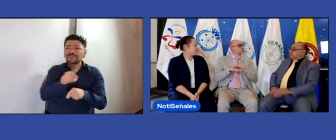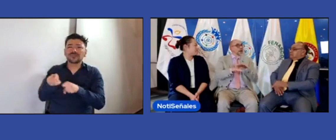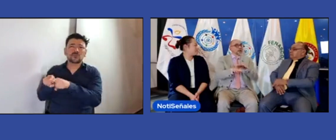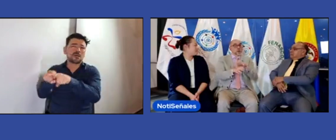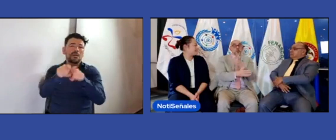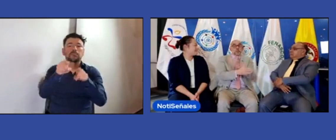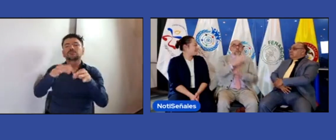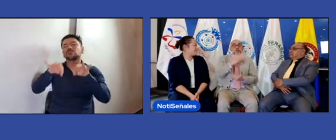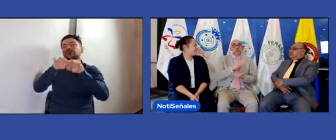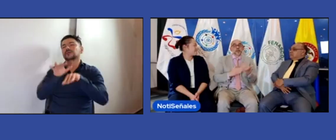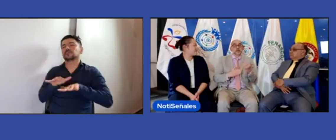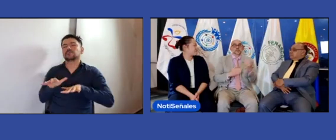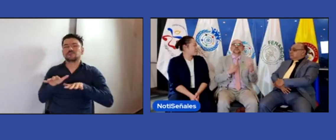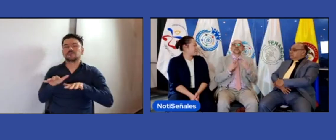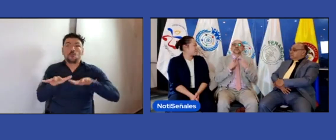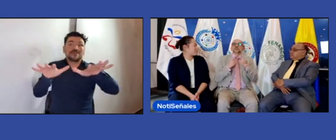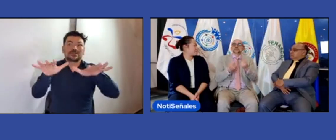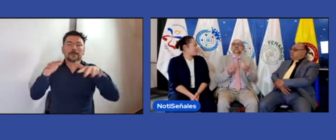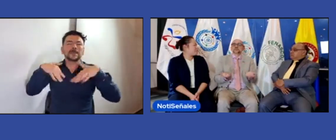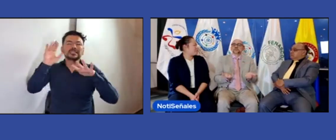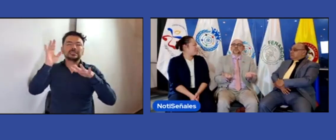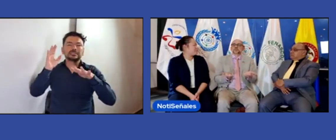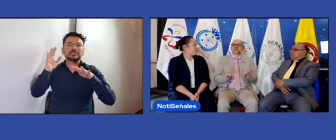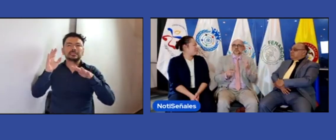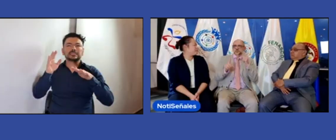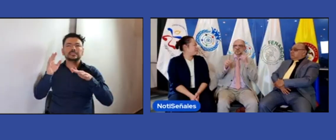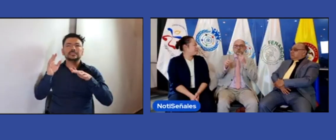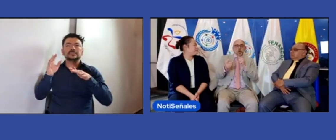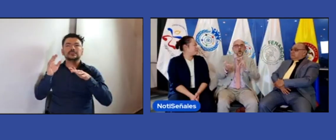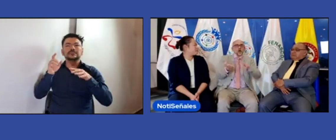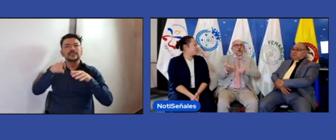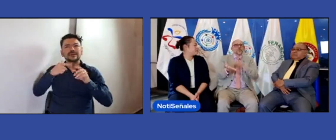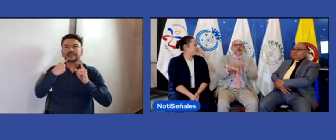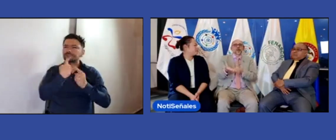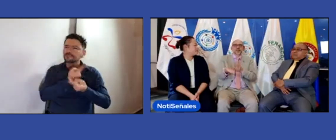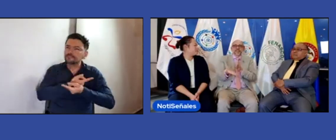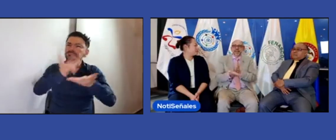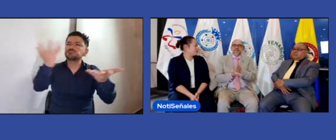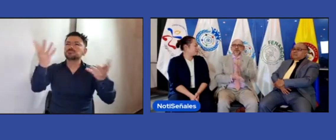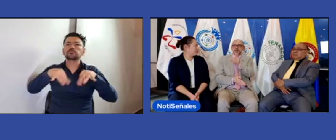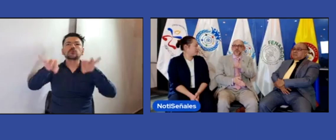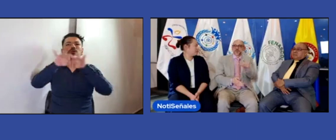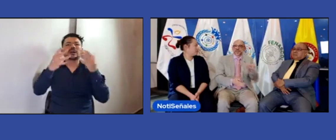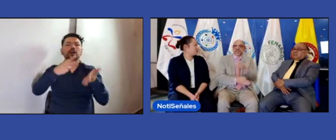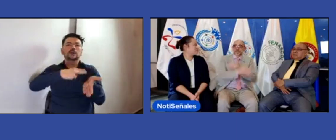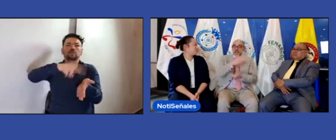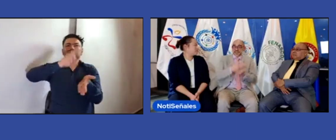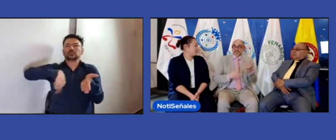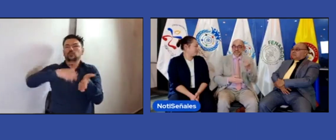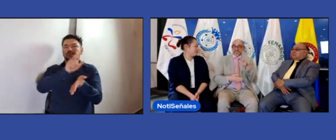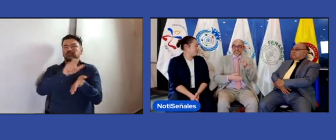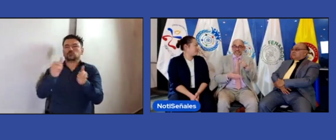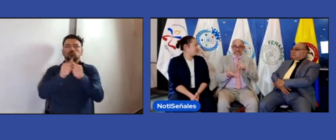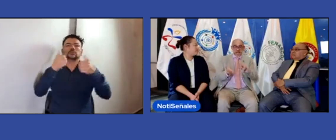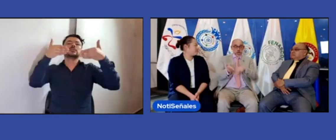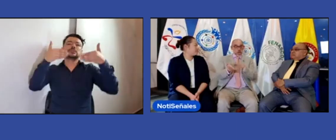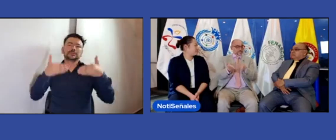de personas con discapacidad, personas que buscan ese movimiento. ¿Y para qué es? Pues, como lo decía previamente, es un